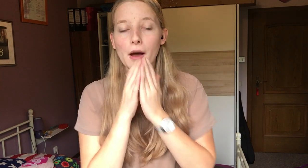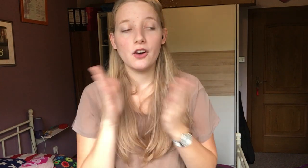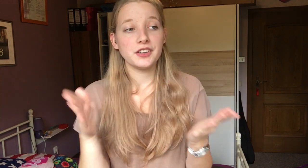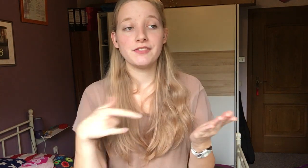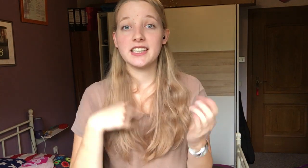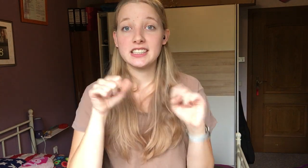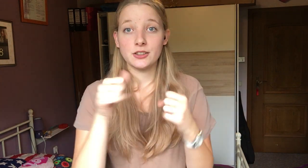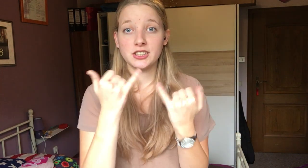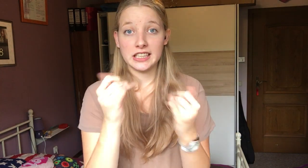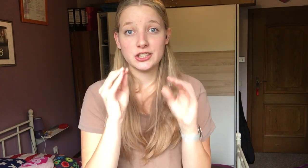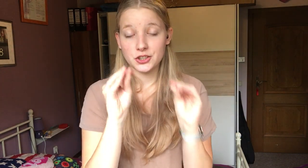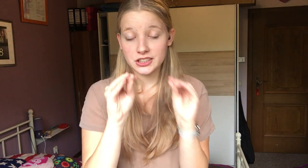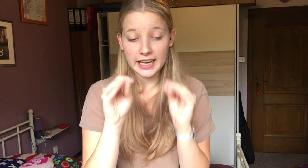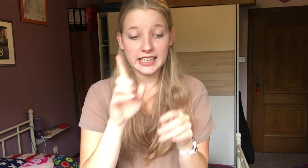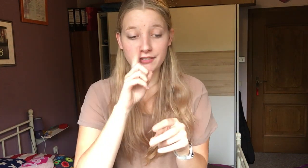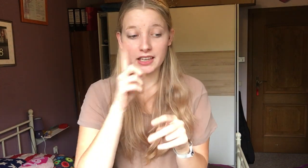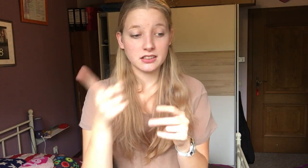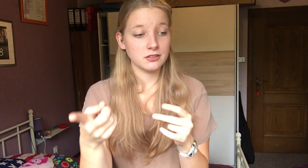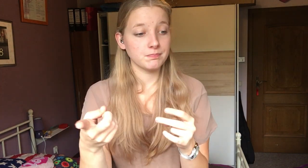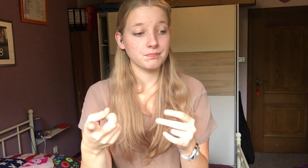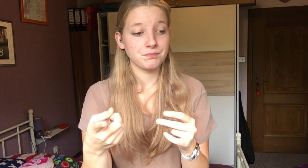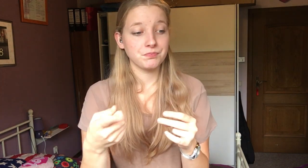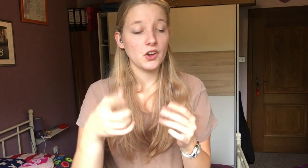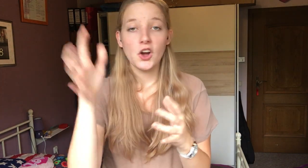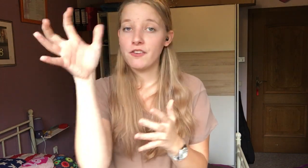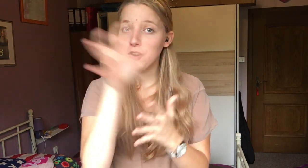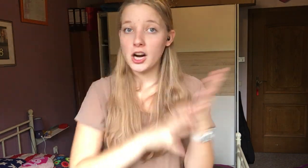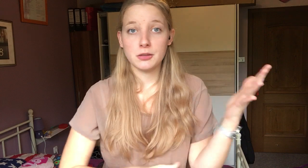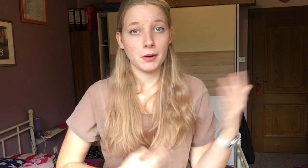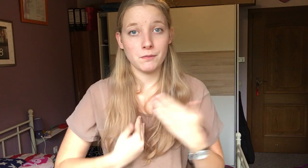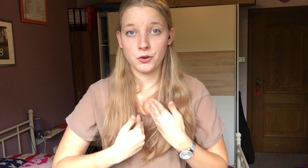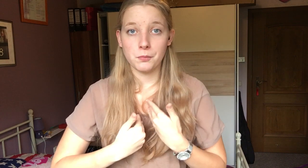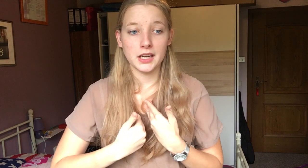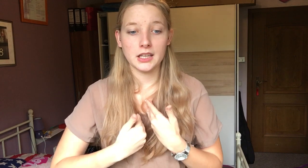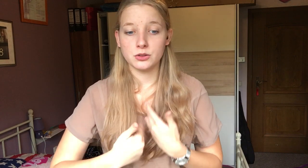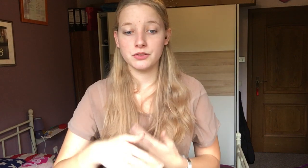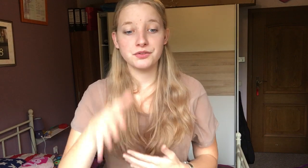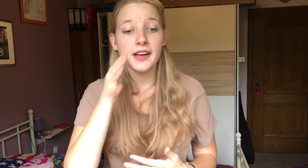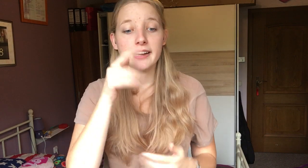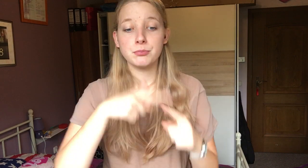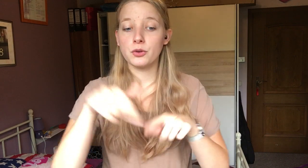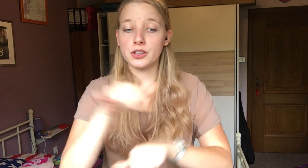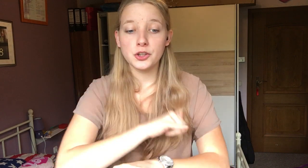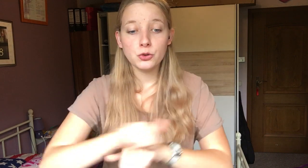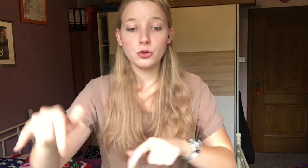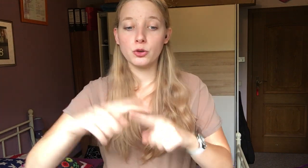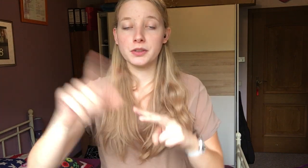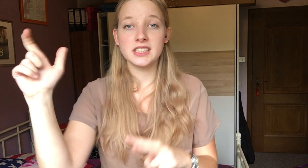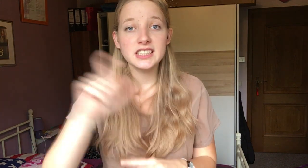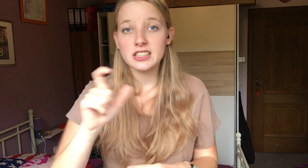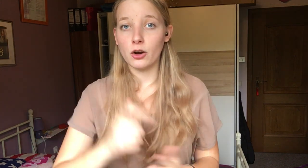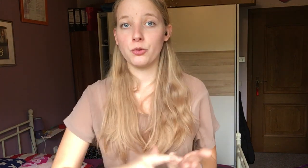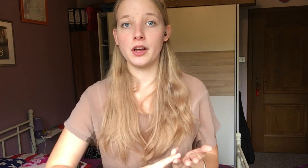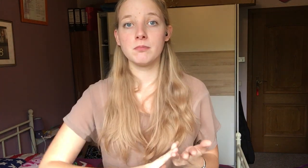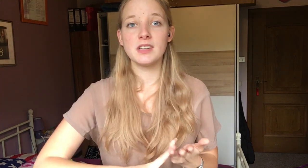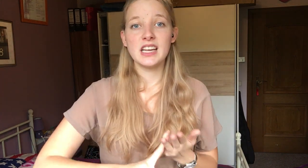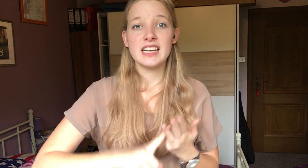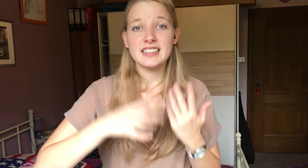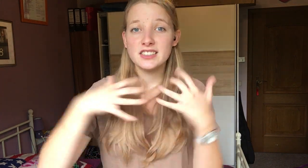Auf jeden Fall, ich kann euch jetzt schon sagen, ihr werdet voll gespannt von mir, also in Facebook, in YouTube, in Instagram, in